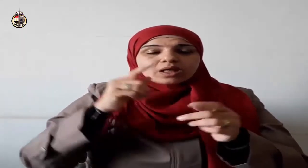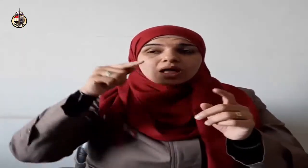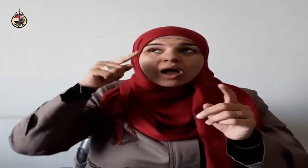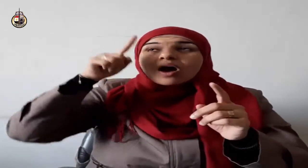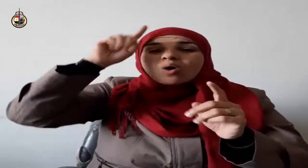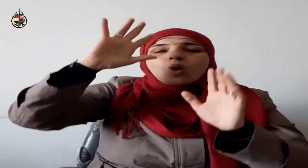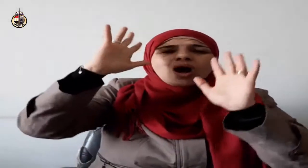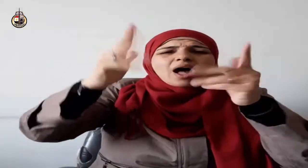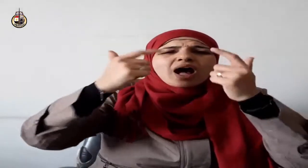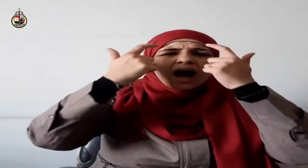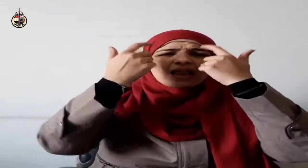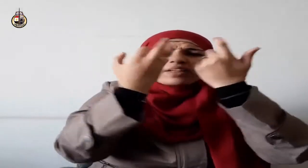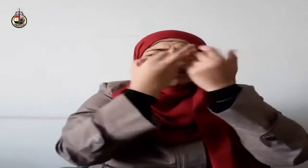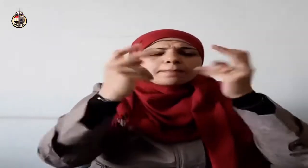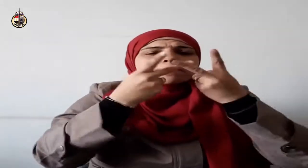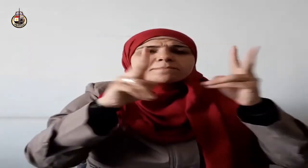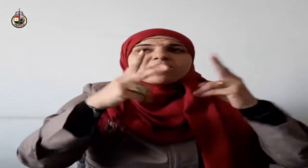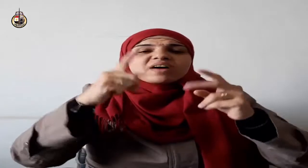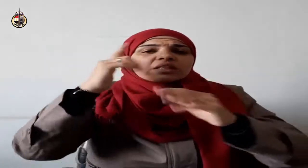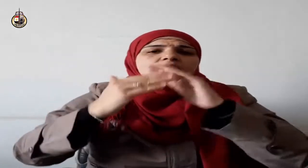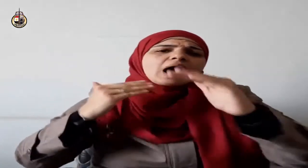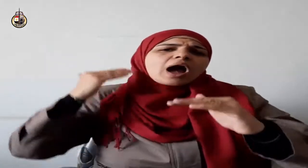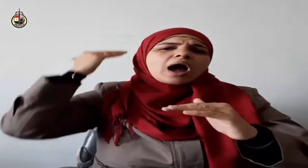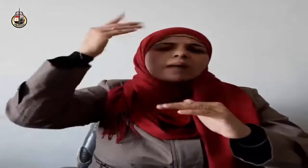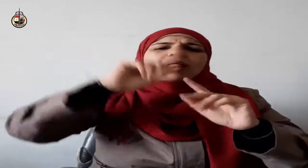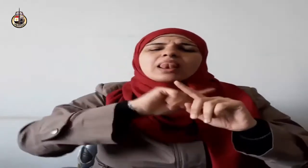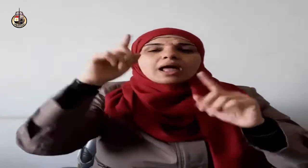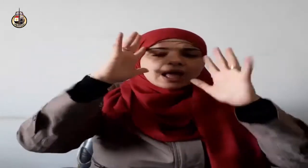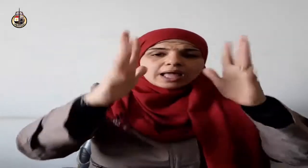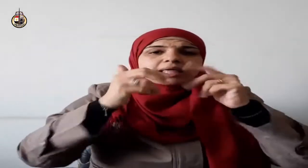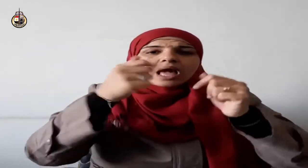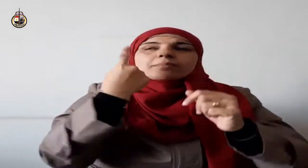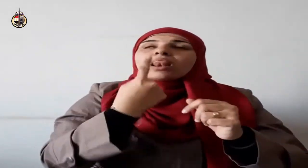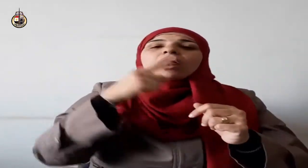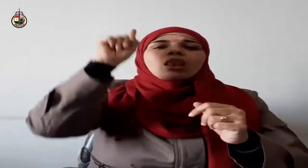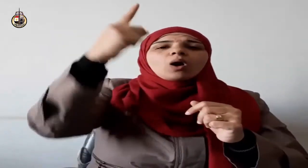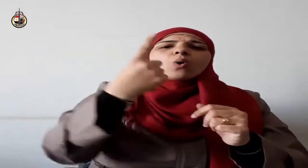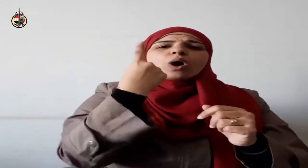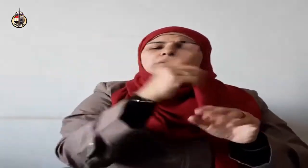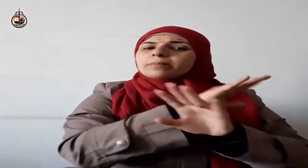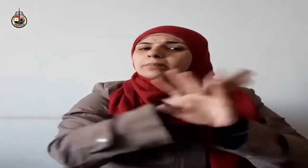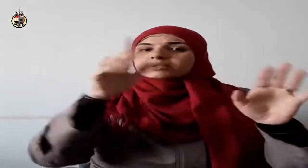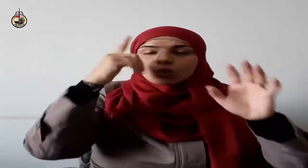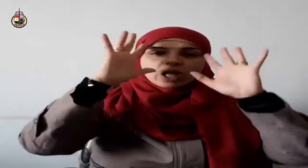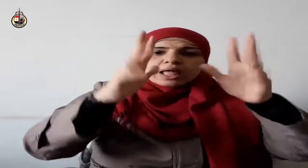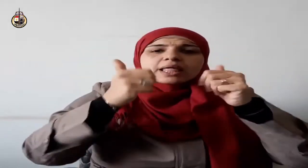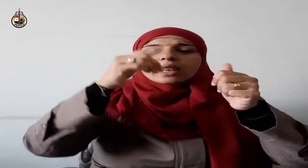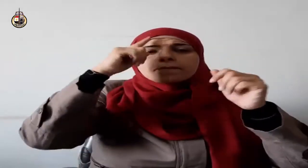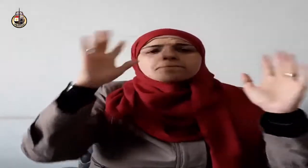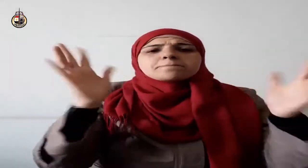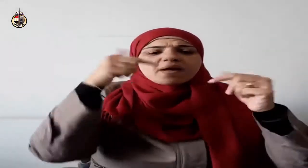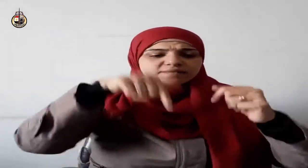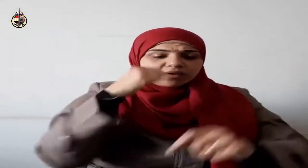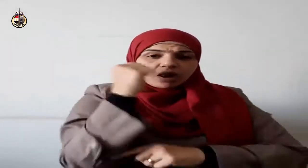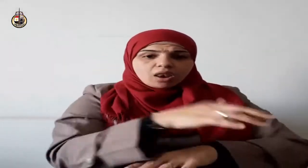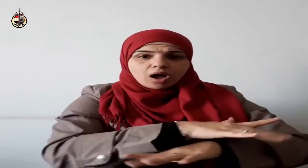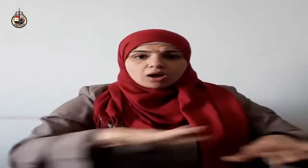وسلم وبارك عليه وعلى آله وصحبه أجمعين وبعد فإن